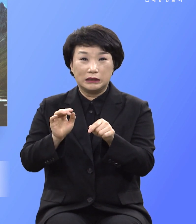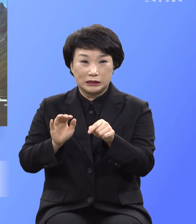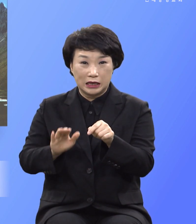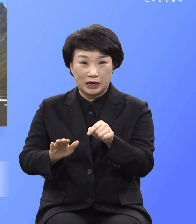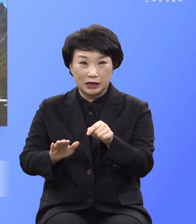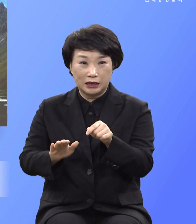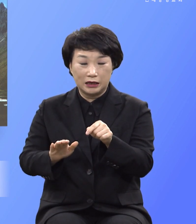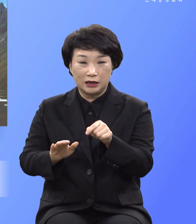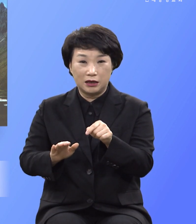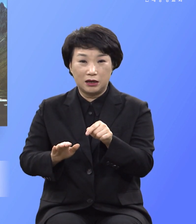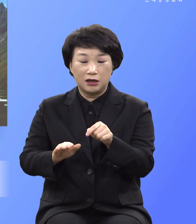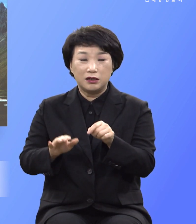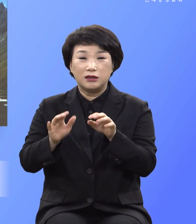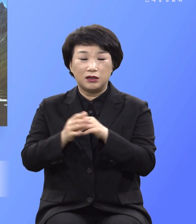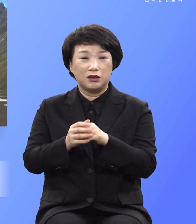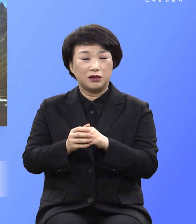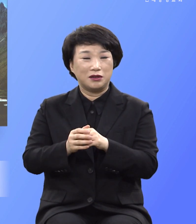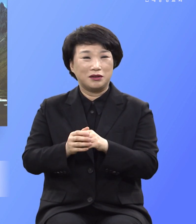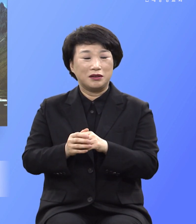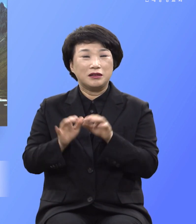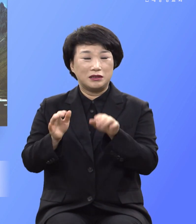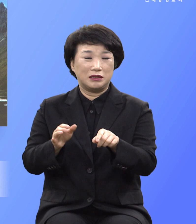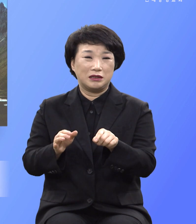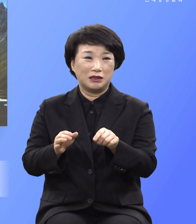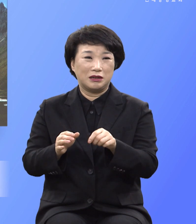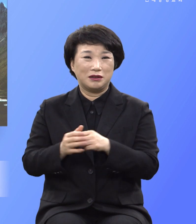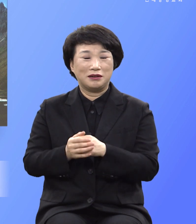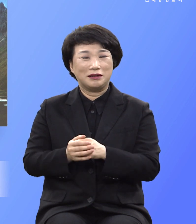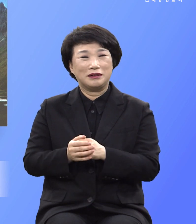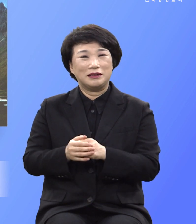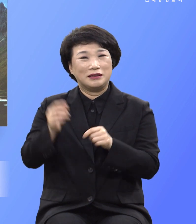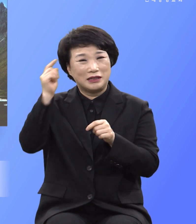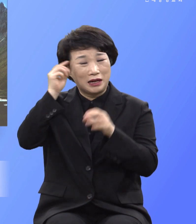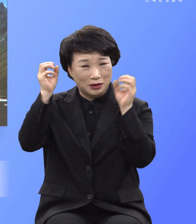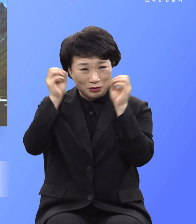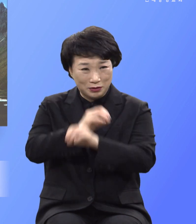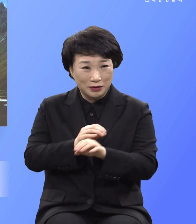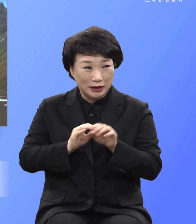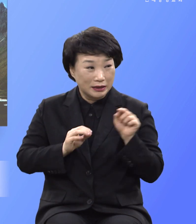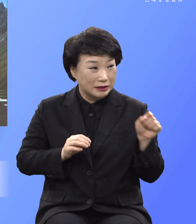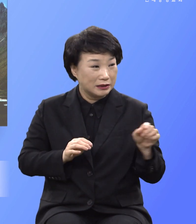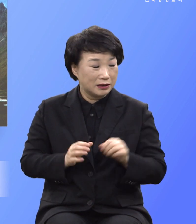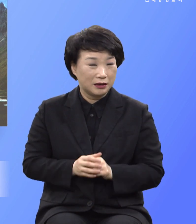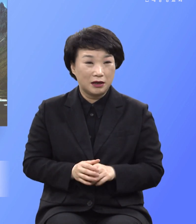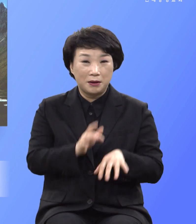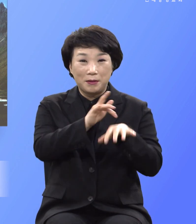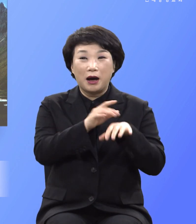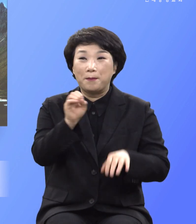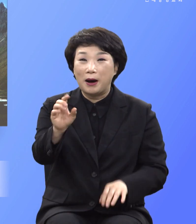허용심이 생깁니다. 네가 먹는 날이면 눈이 밝아져